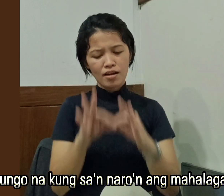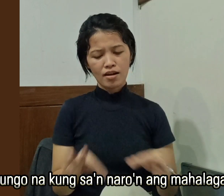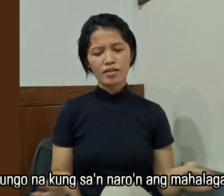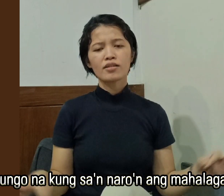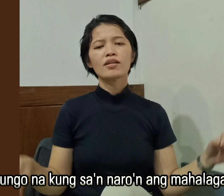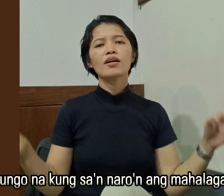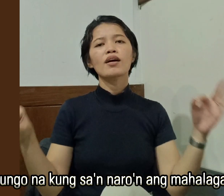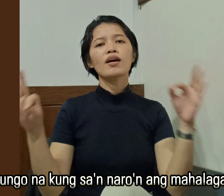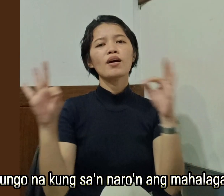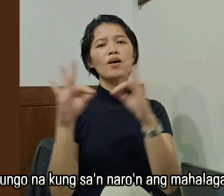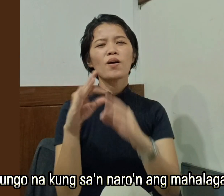mahalaga